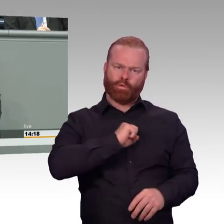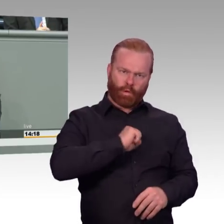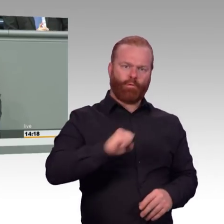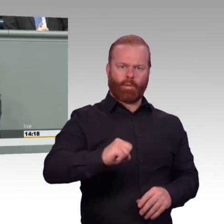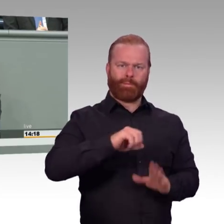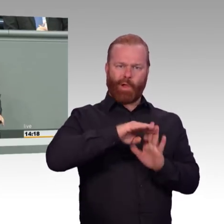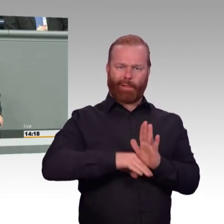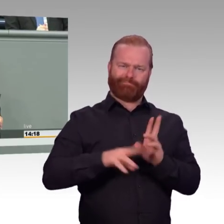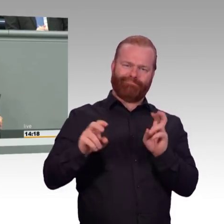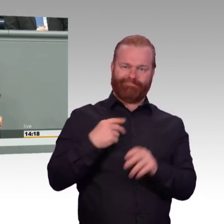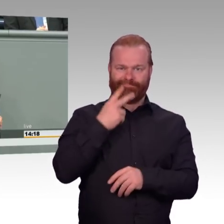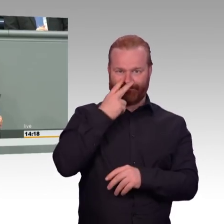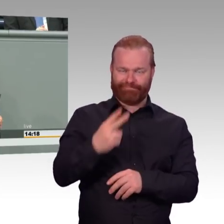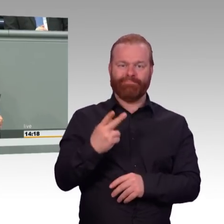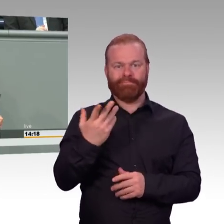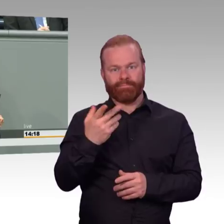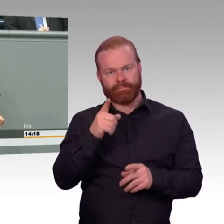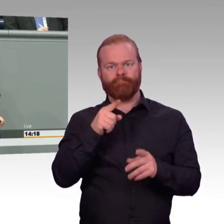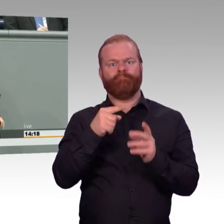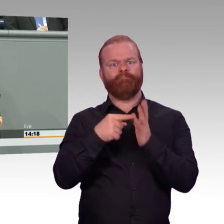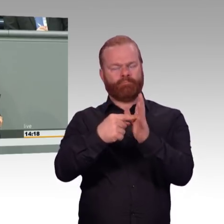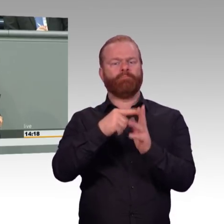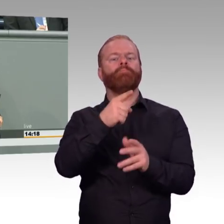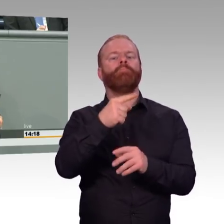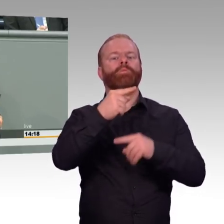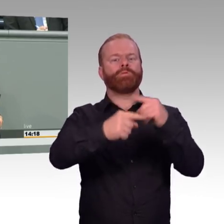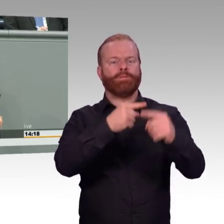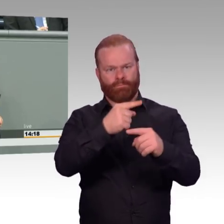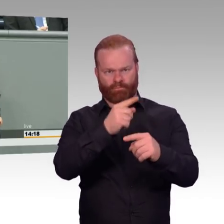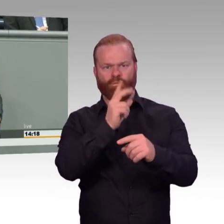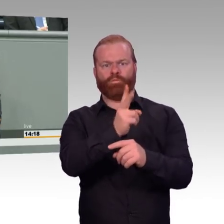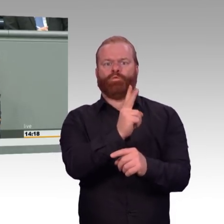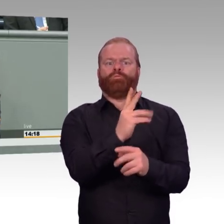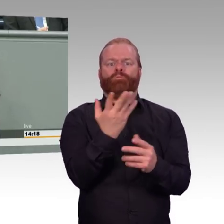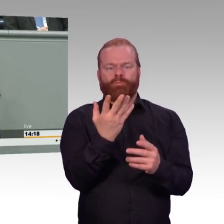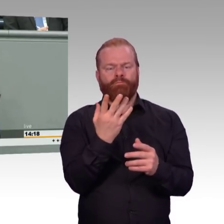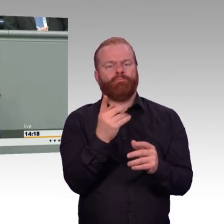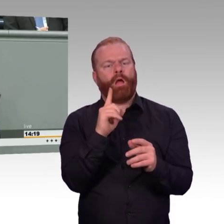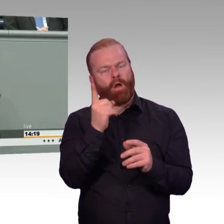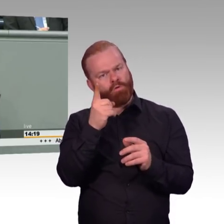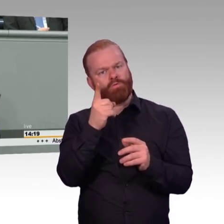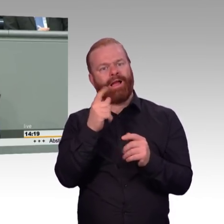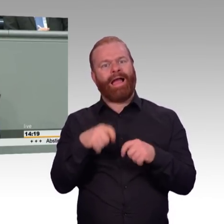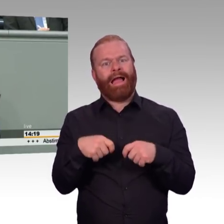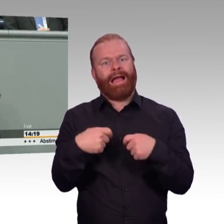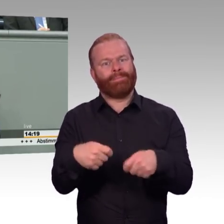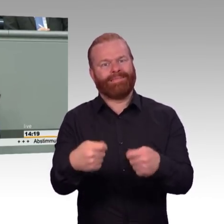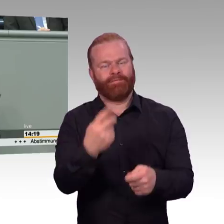auch noch mal kurz zu erwähnen, dass es zwar als Gesetzentwurf gekennzeichnet ist, aber letztendlich auch in dem